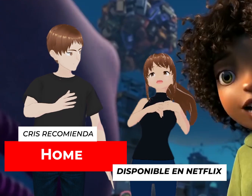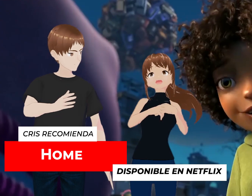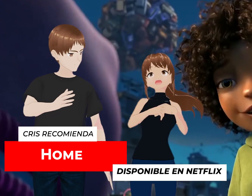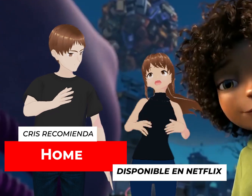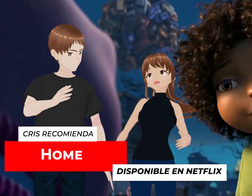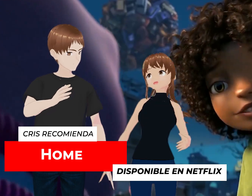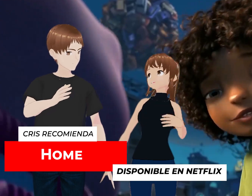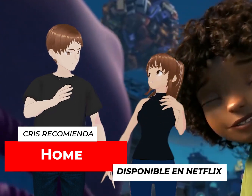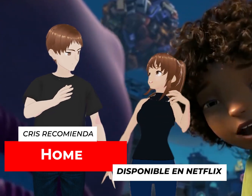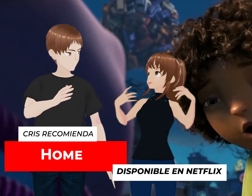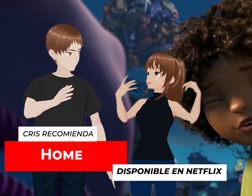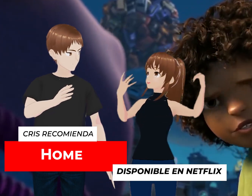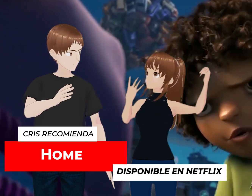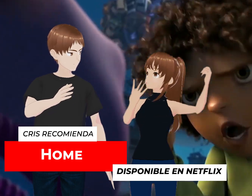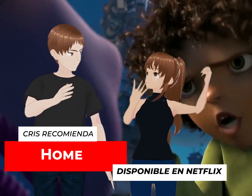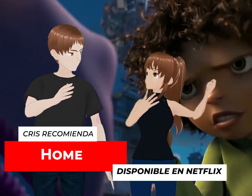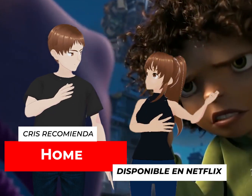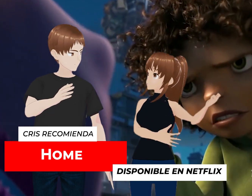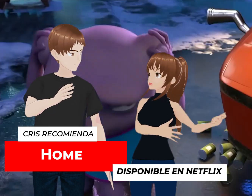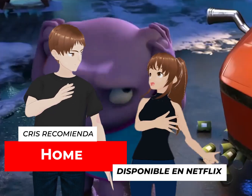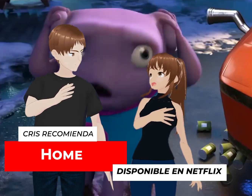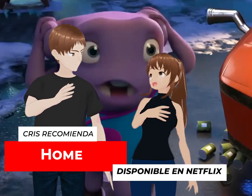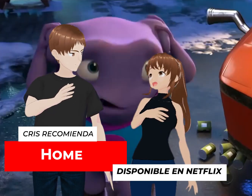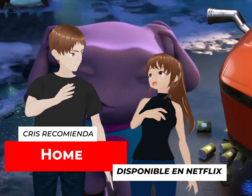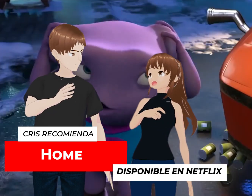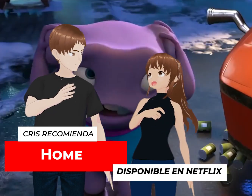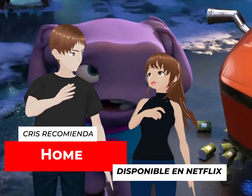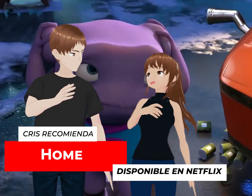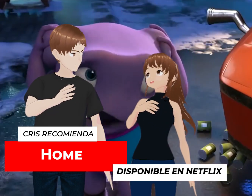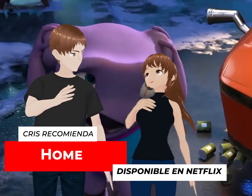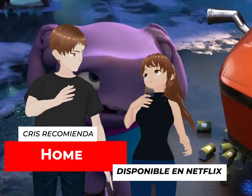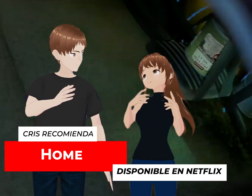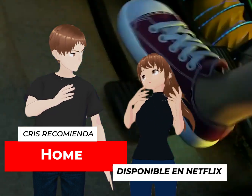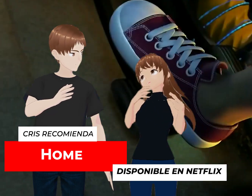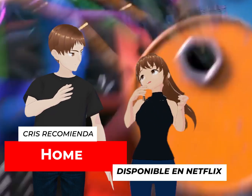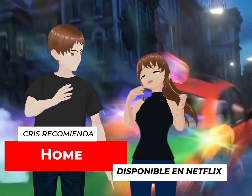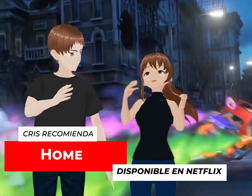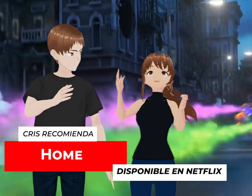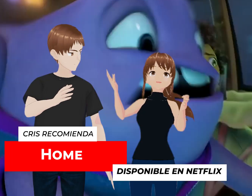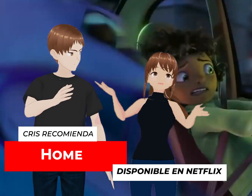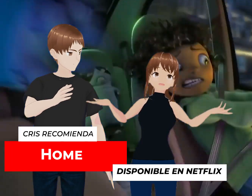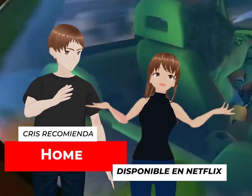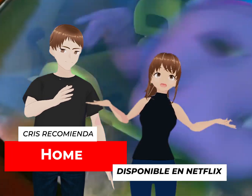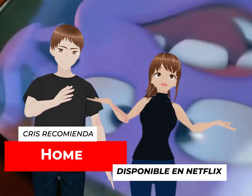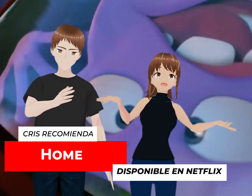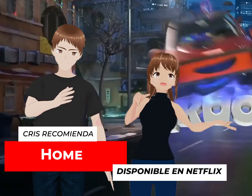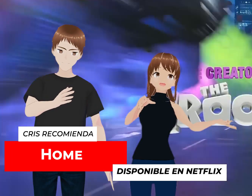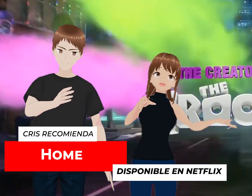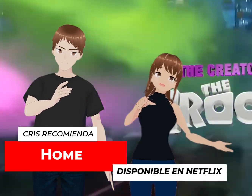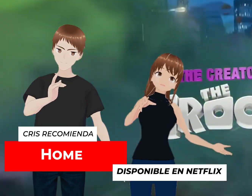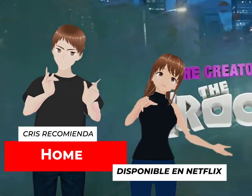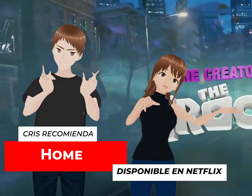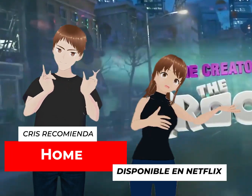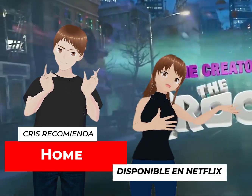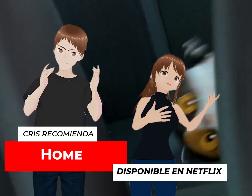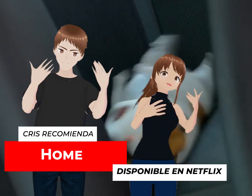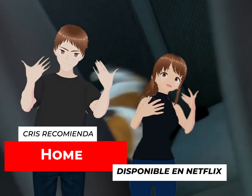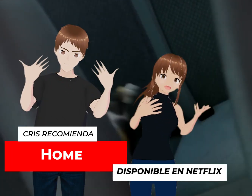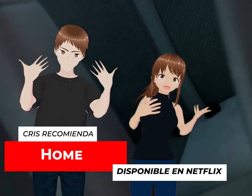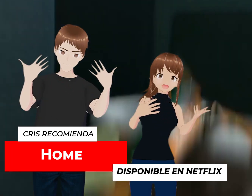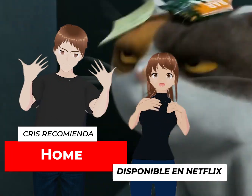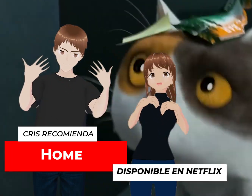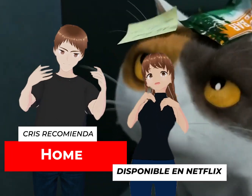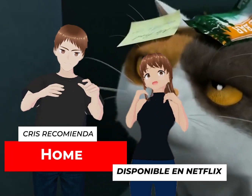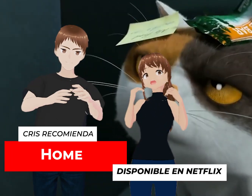que no está acostumbrado a las formas de vida de, pues, de su